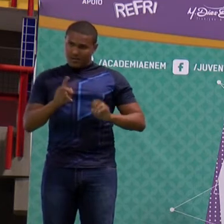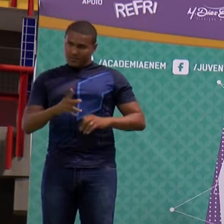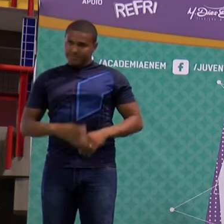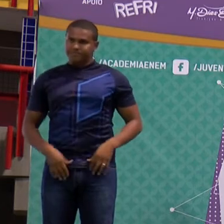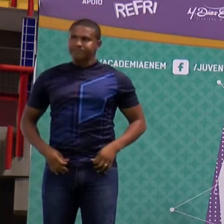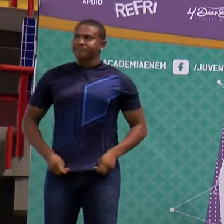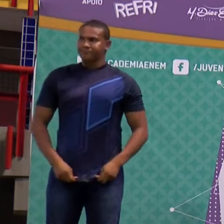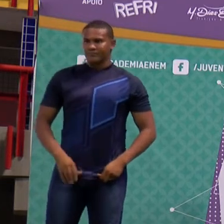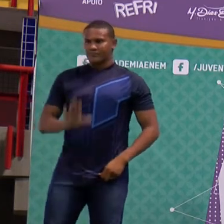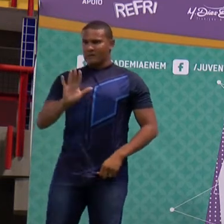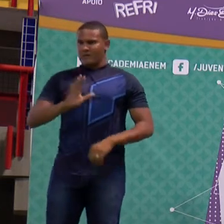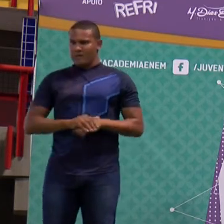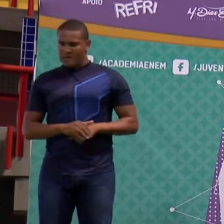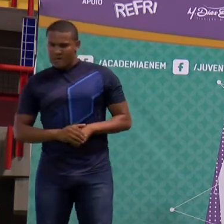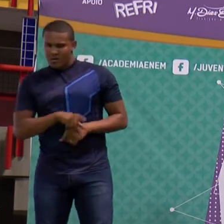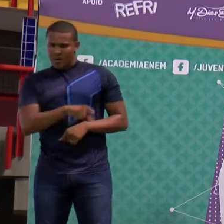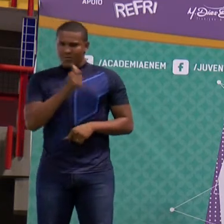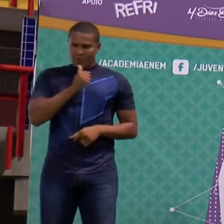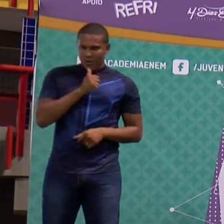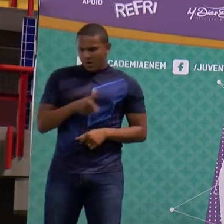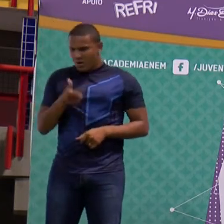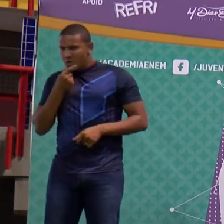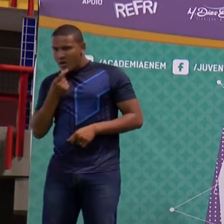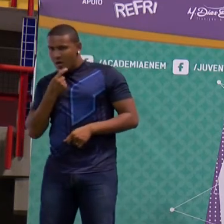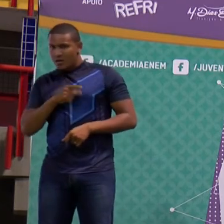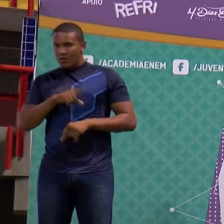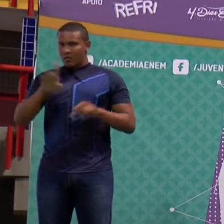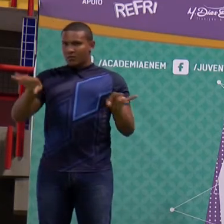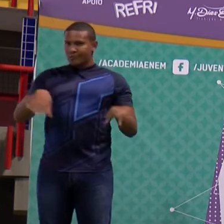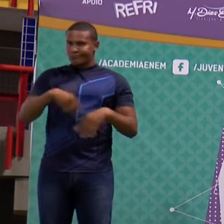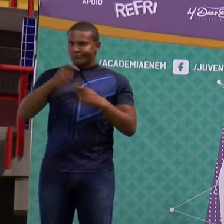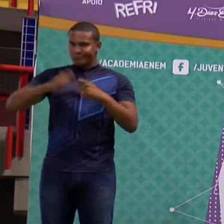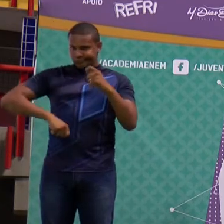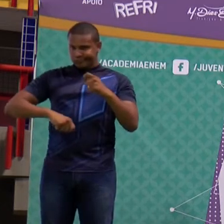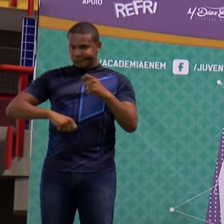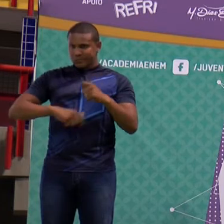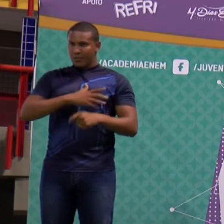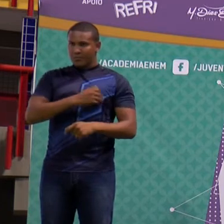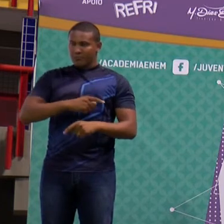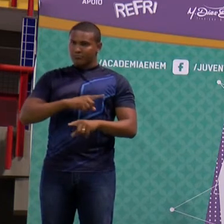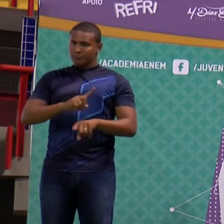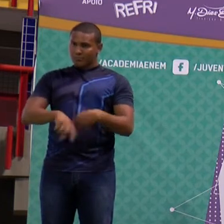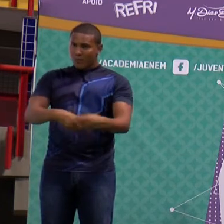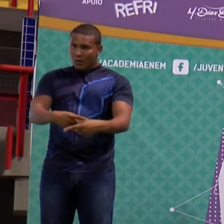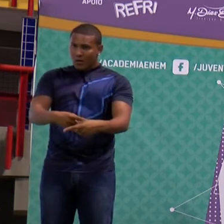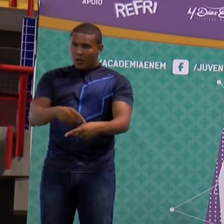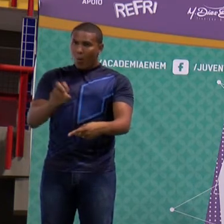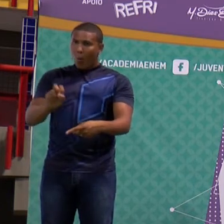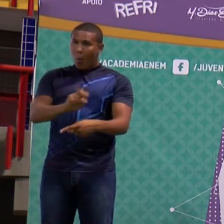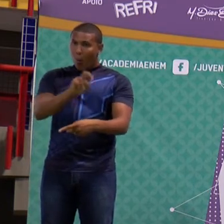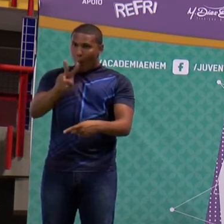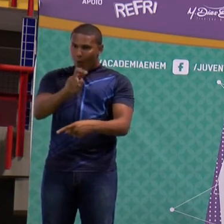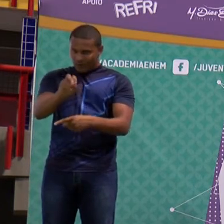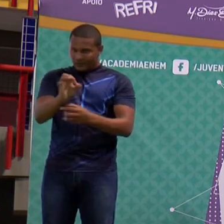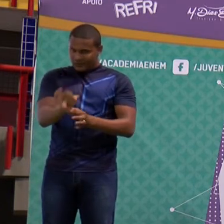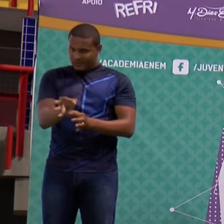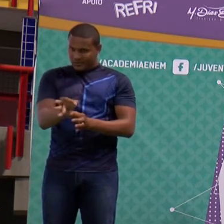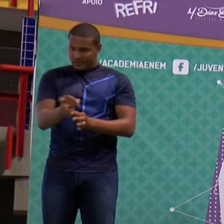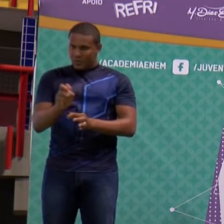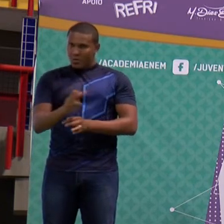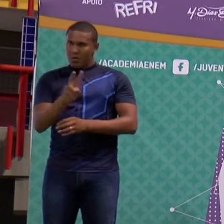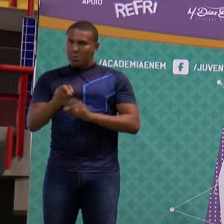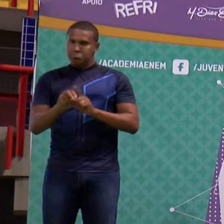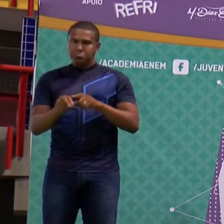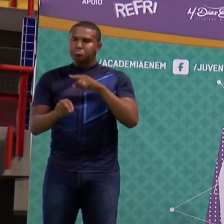mosquito, fazendo que ele jamais saia do estágio larval e, consequentemente, ele venha morrer. Ah, então, esses mosquitos